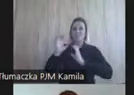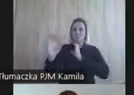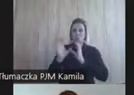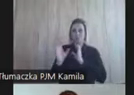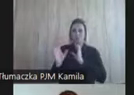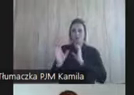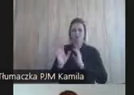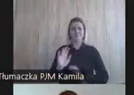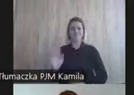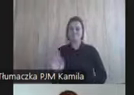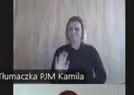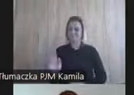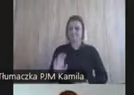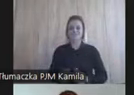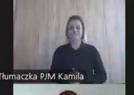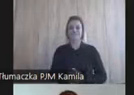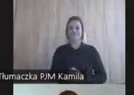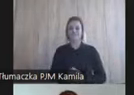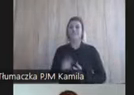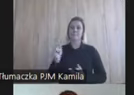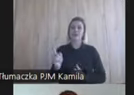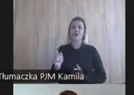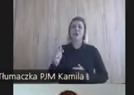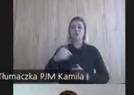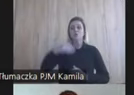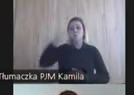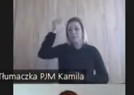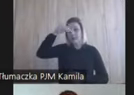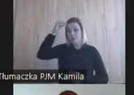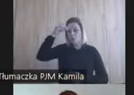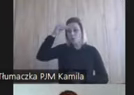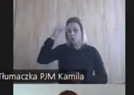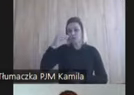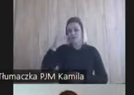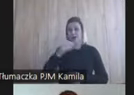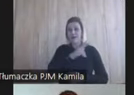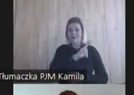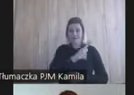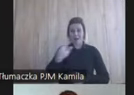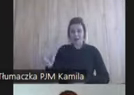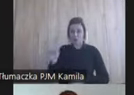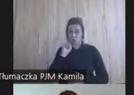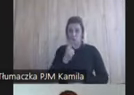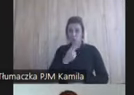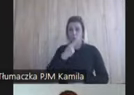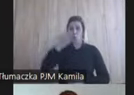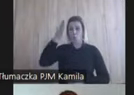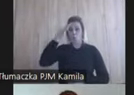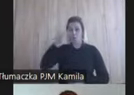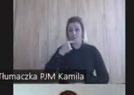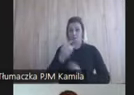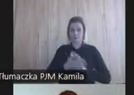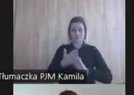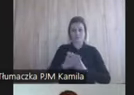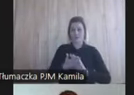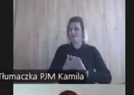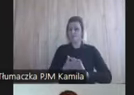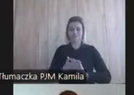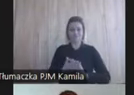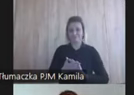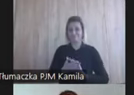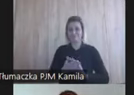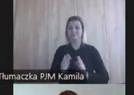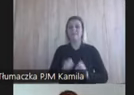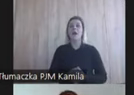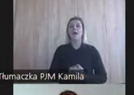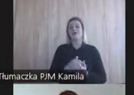nie, bo muszą się go nauczyć, a nie każdy Głuchy ma możliwość nauczenia się języka migowego. My byśmy